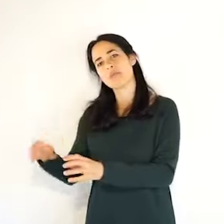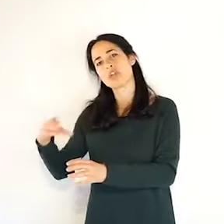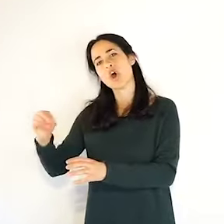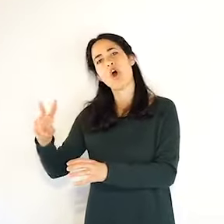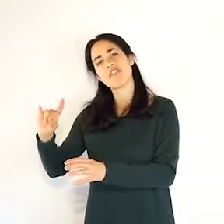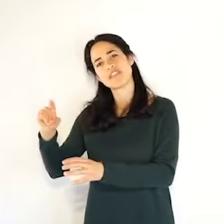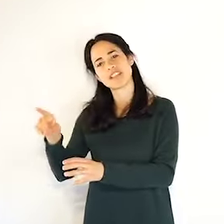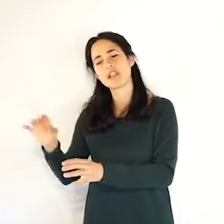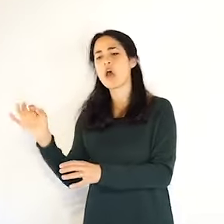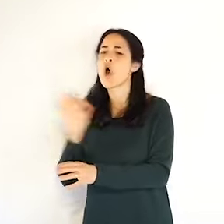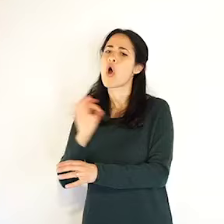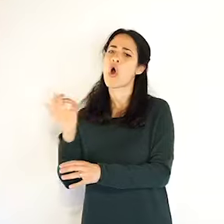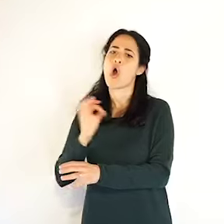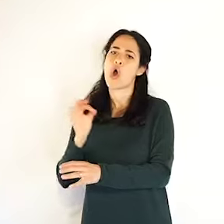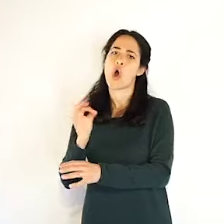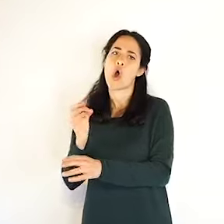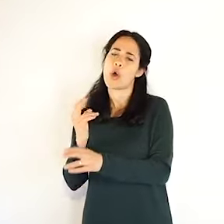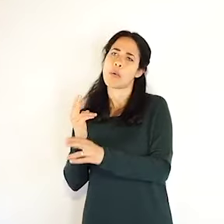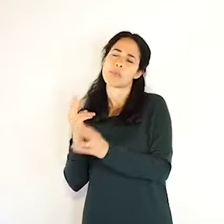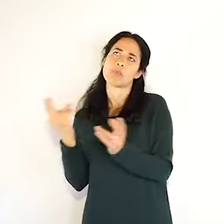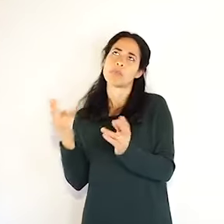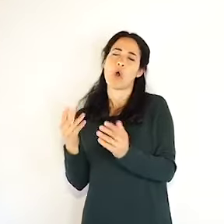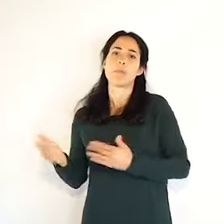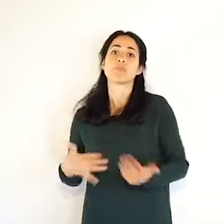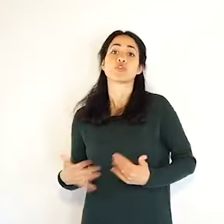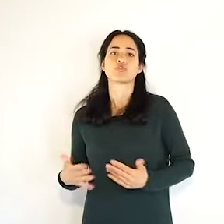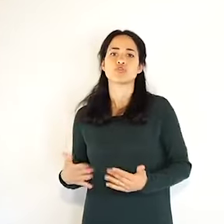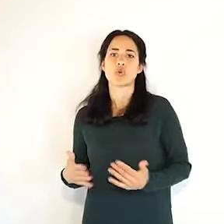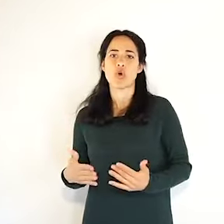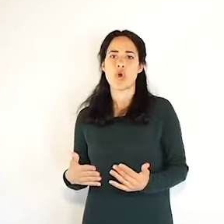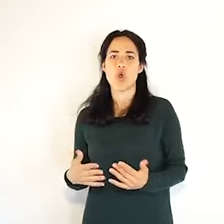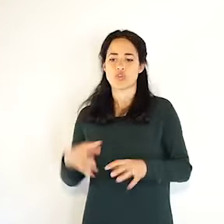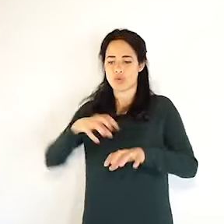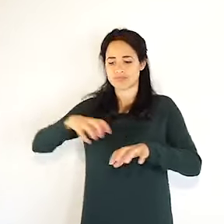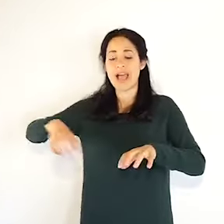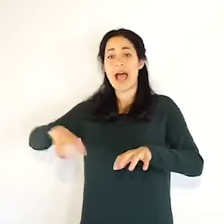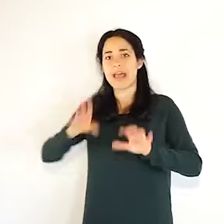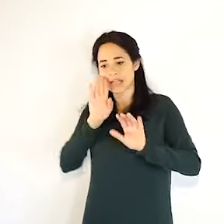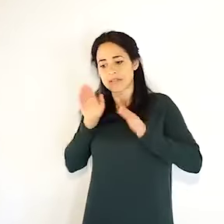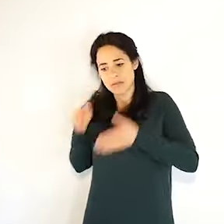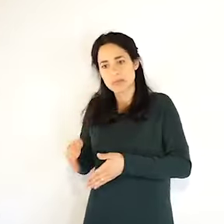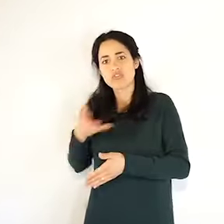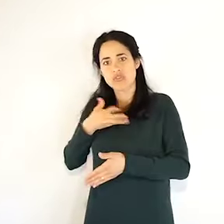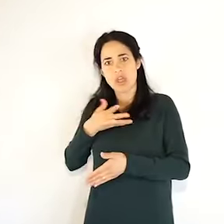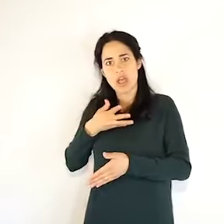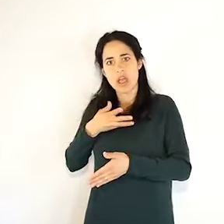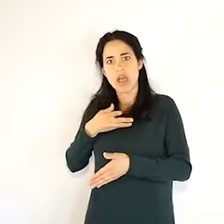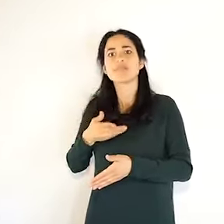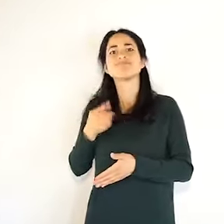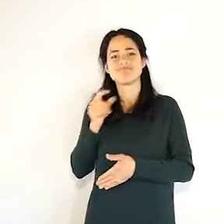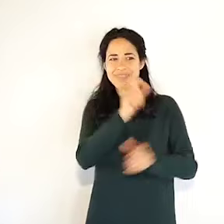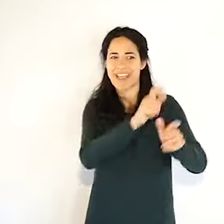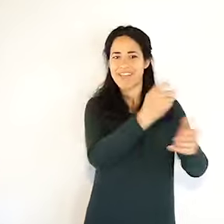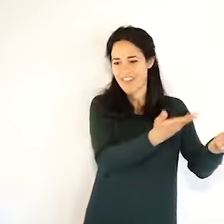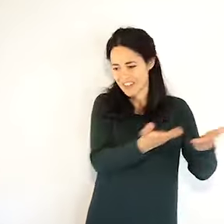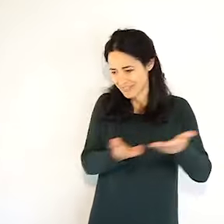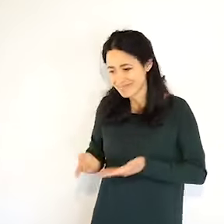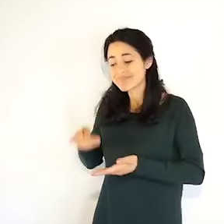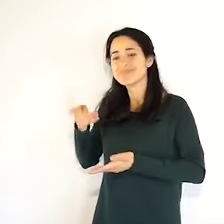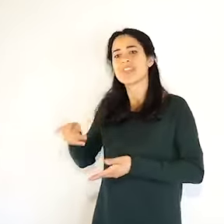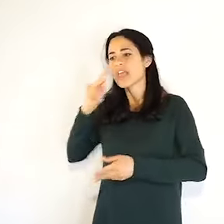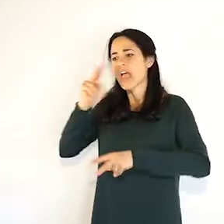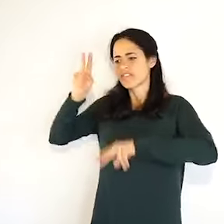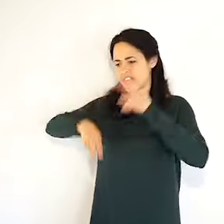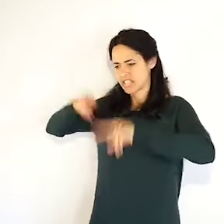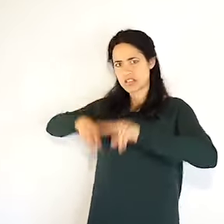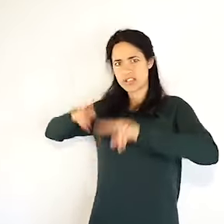vengono sottoposti ad indagini di diagnosi e, se del caso, ricoverati, ma se del caso, pensate che oggi